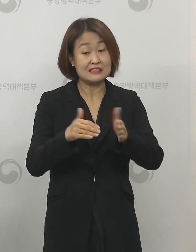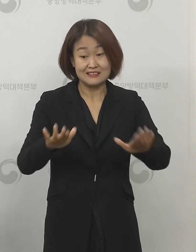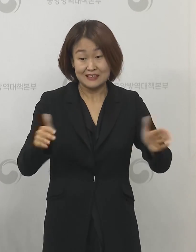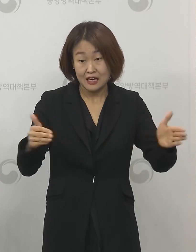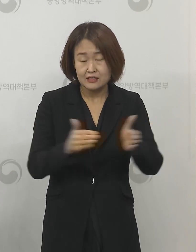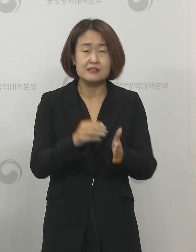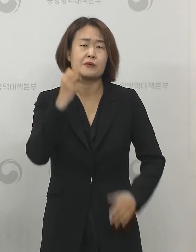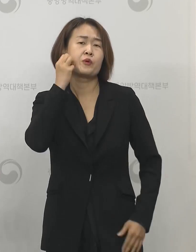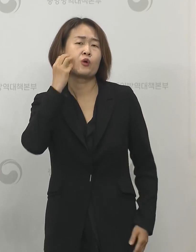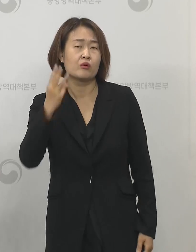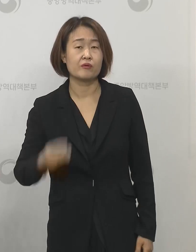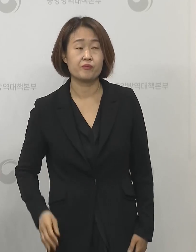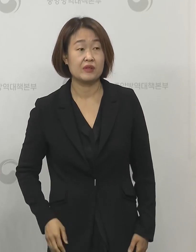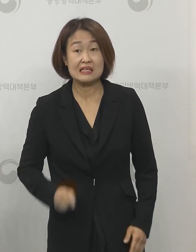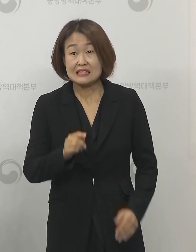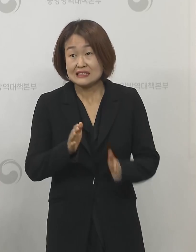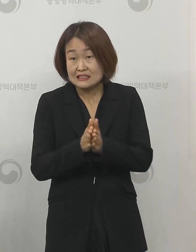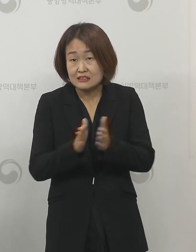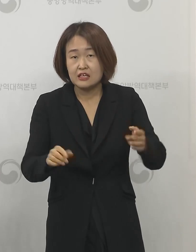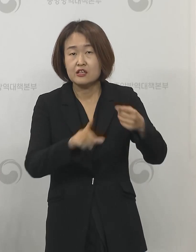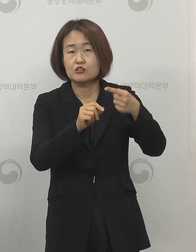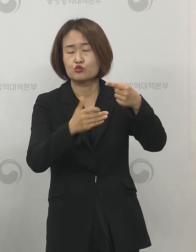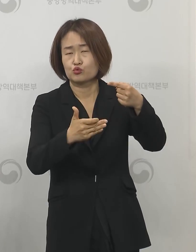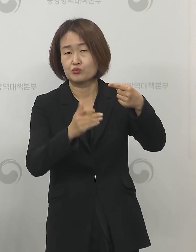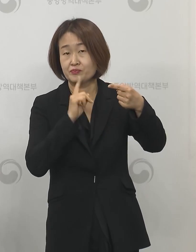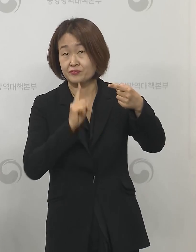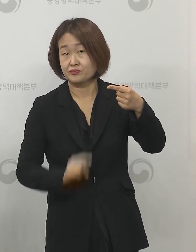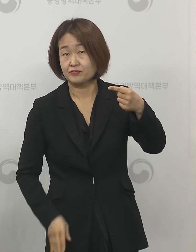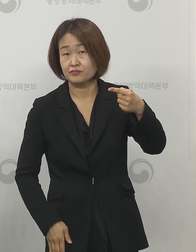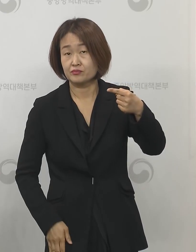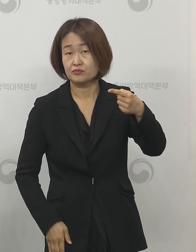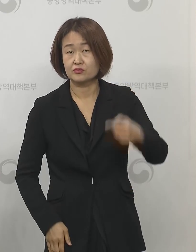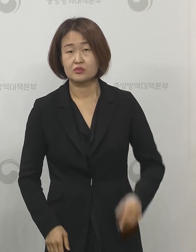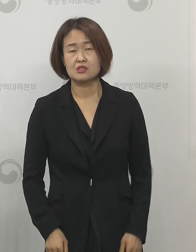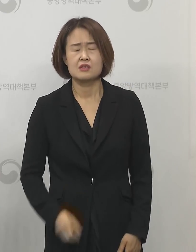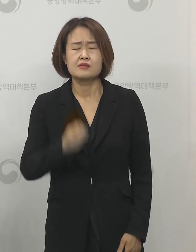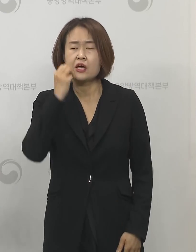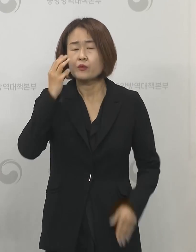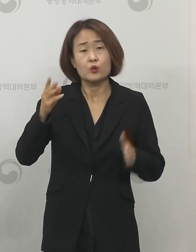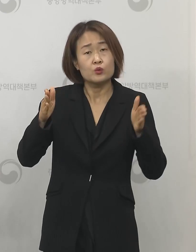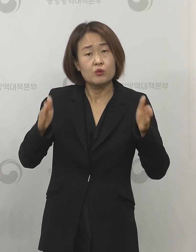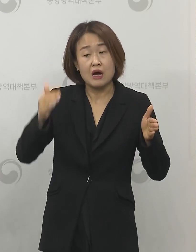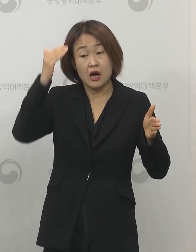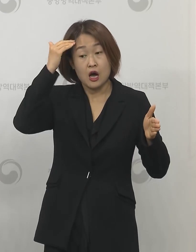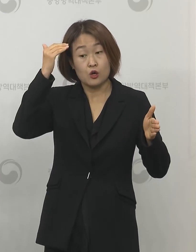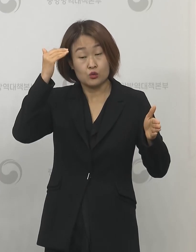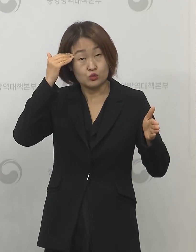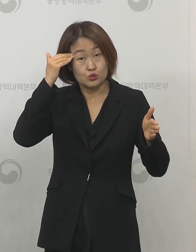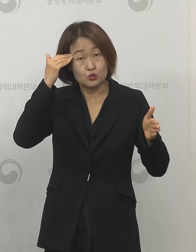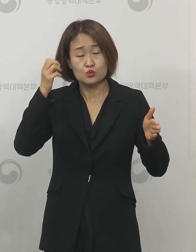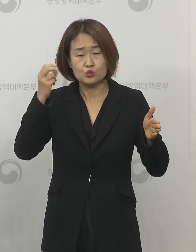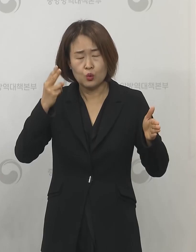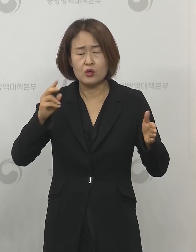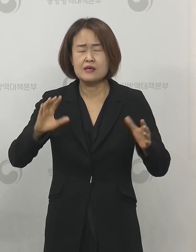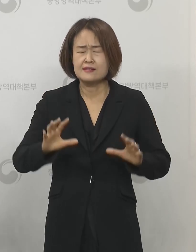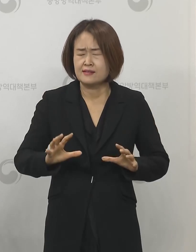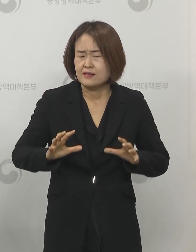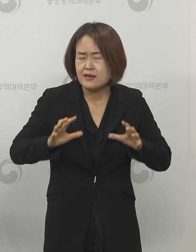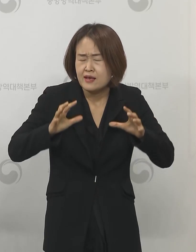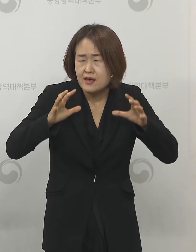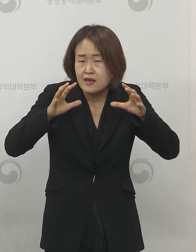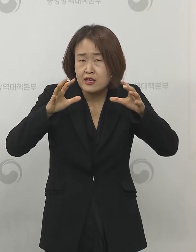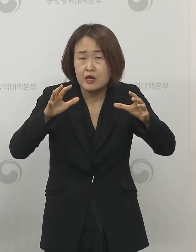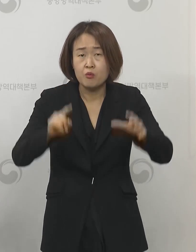첫 신고가 1월 19일이었습니다 지난 세 달 동안 우리나라는 물론 전 세계적으로